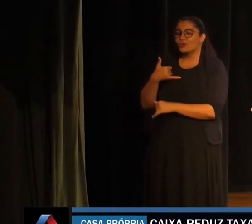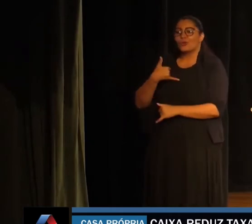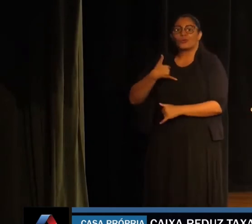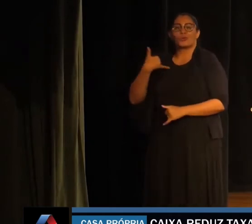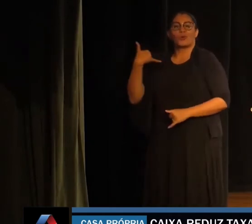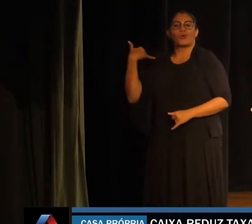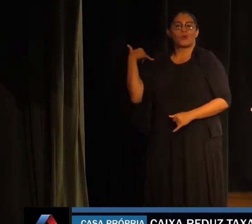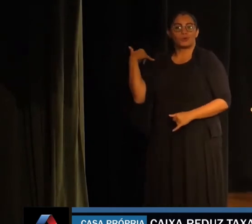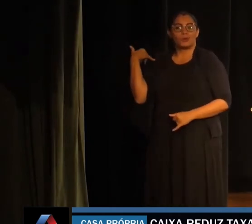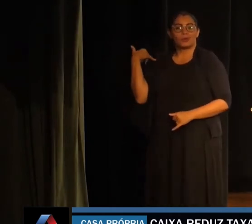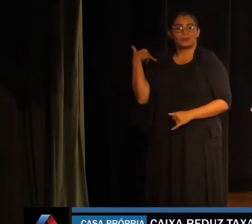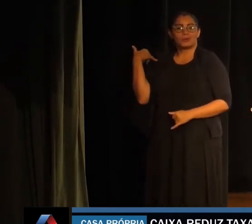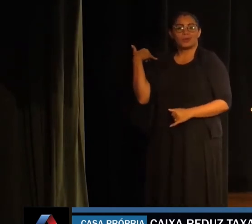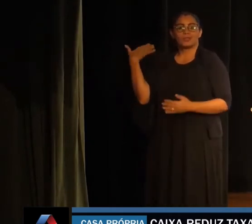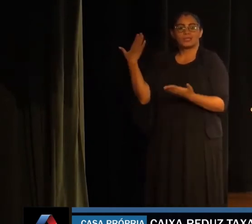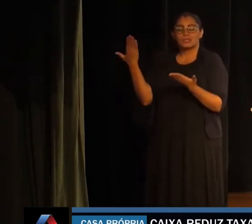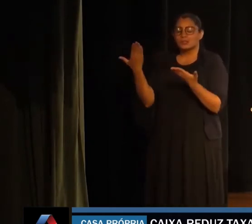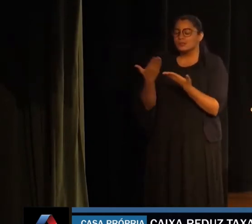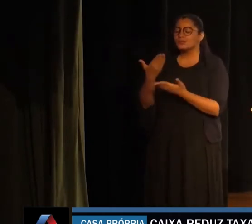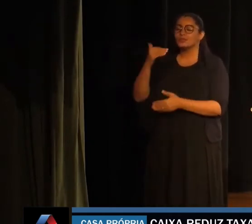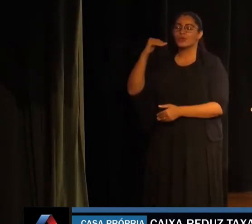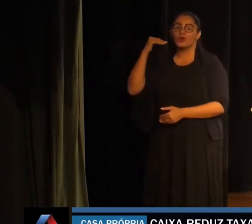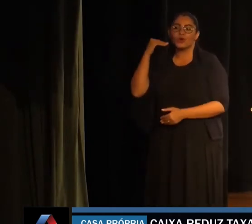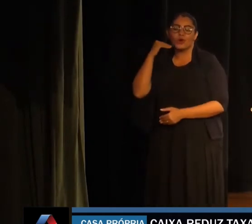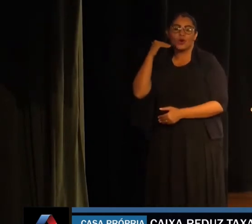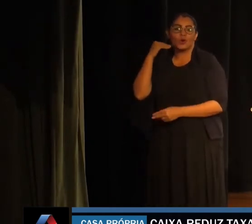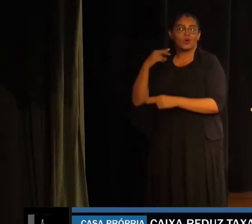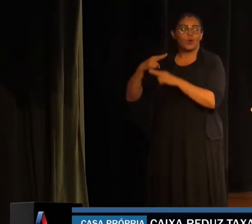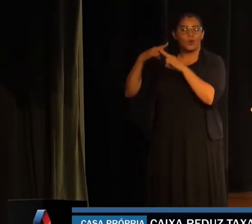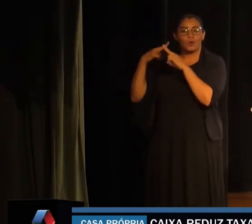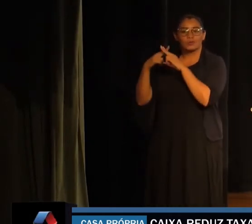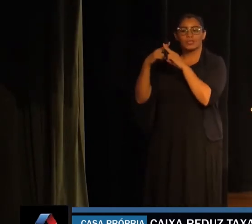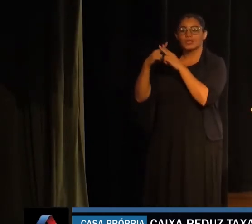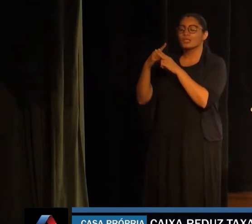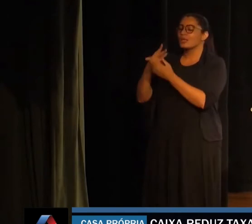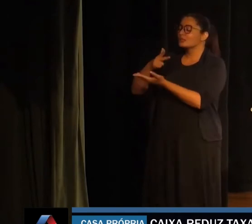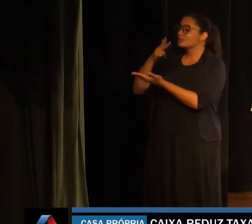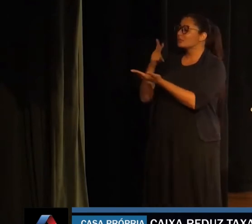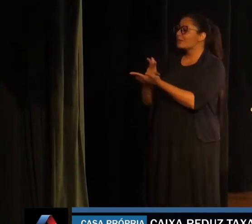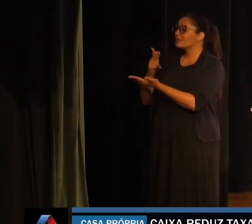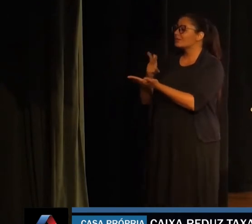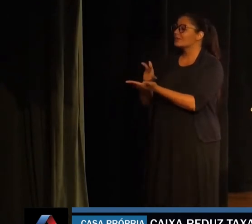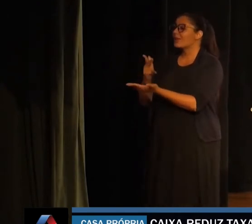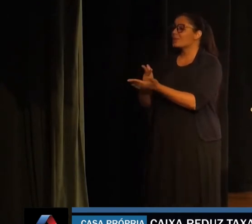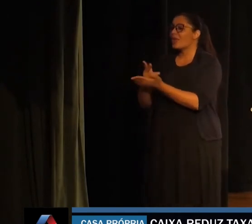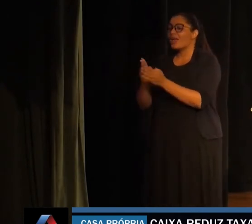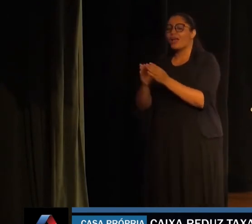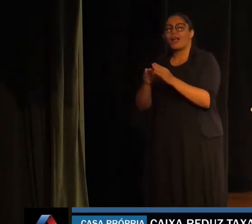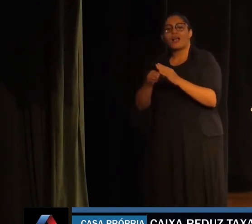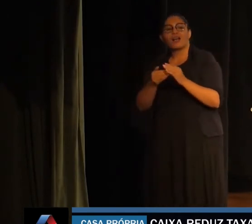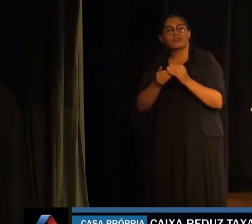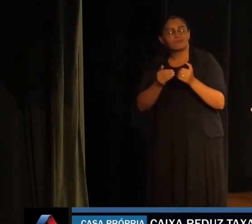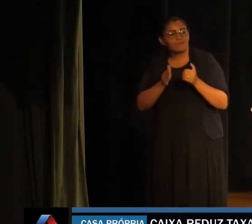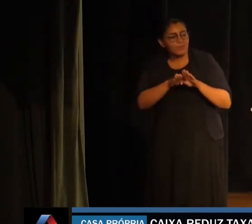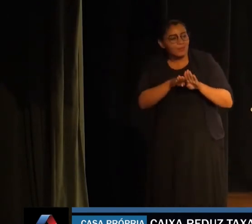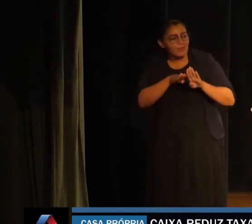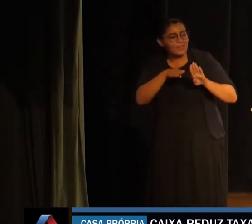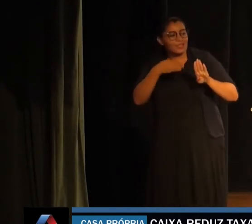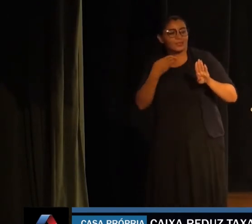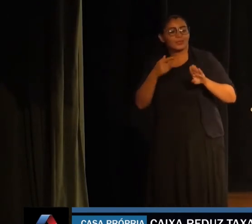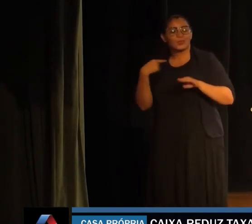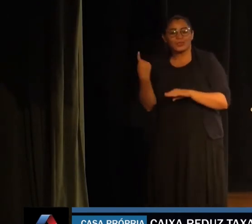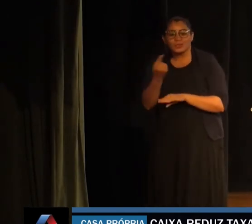orgulho de ser o banco da habitação e de poder estar sempre aberto para vocês, para a gente conversar e,